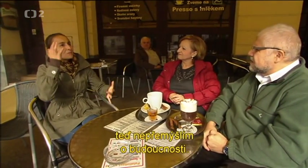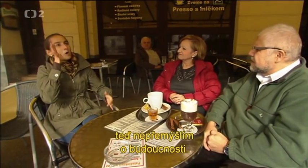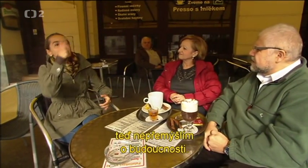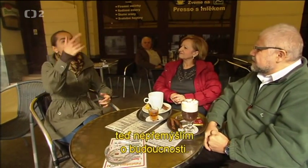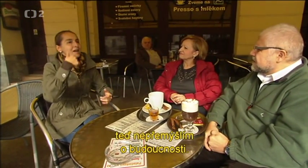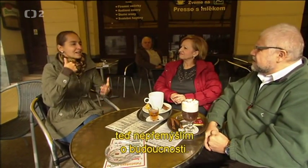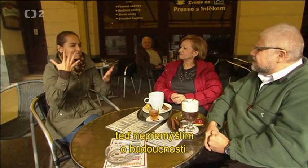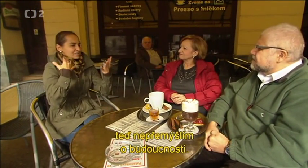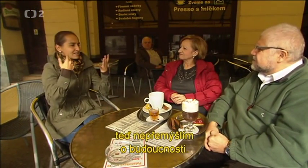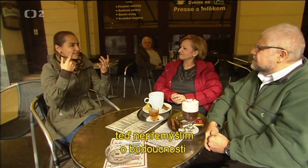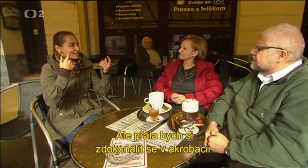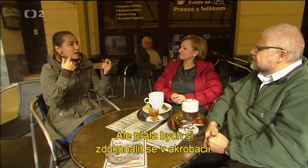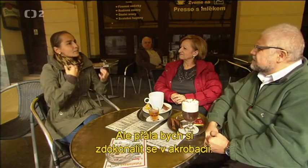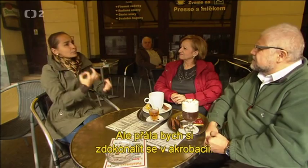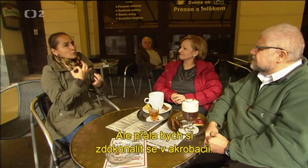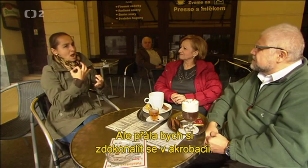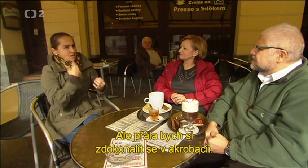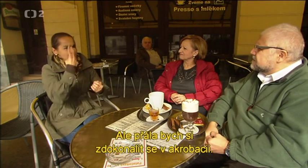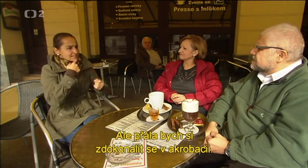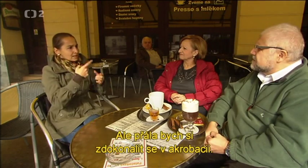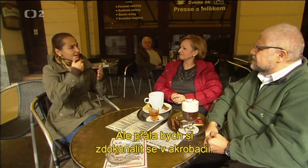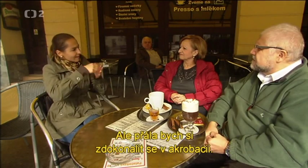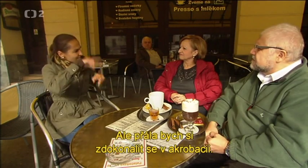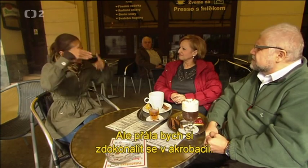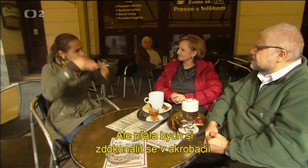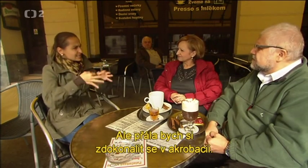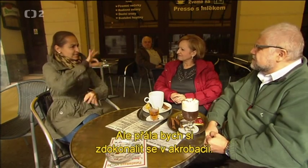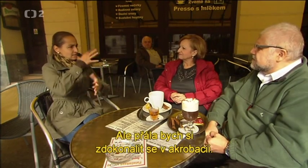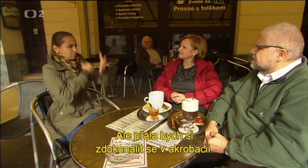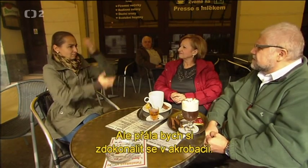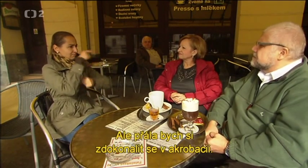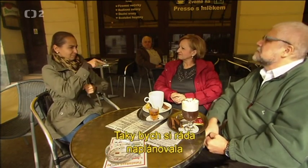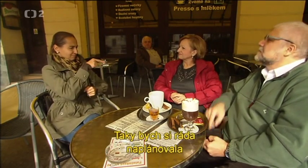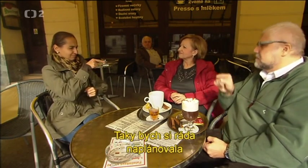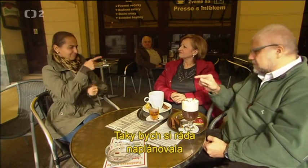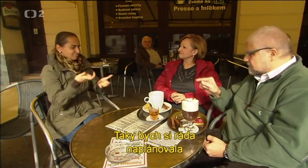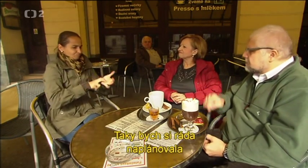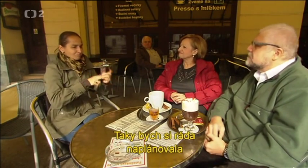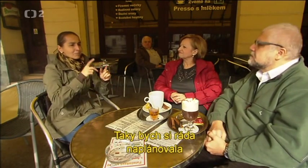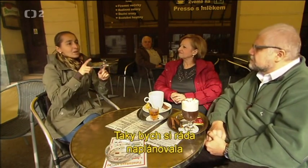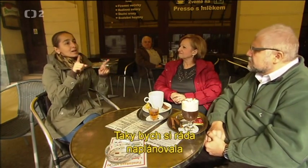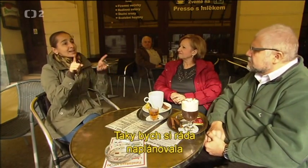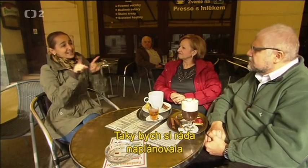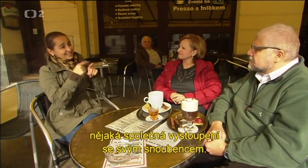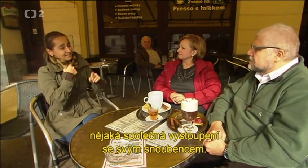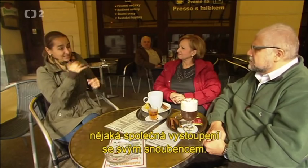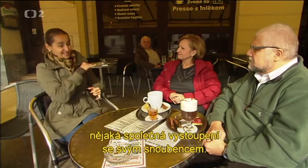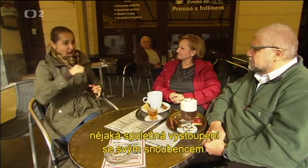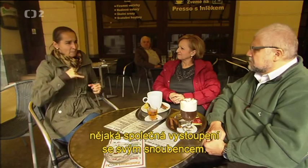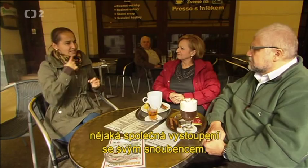budoucnosti, ale přála bych si zdokonalit se v akrobacii. Taky bych si ráda naplánovala nějaká společná